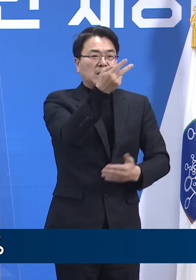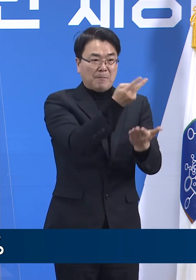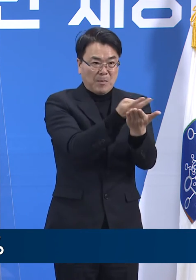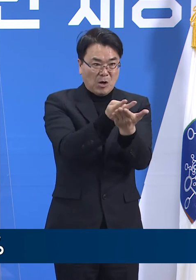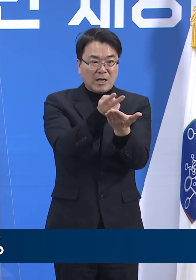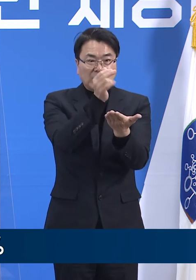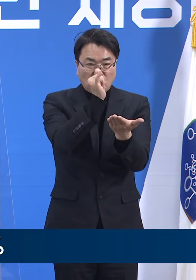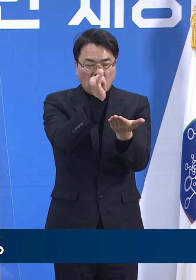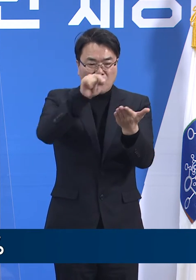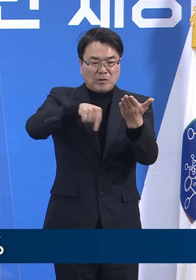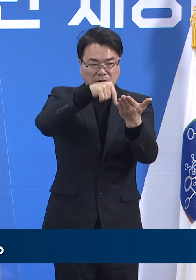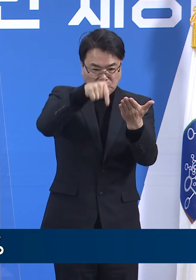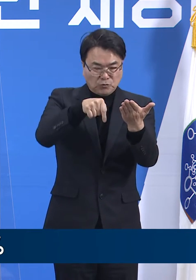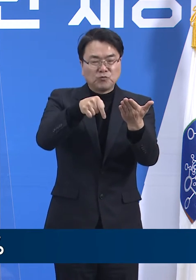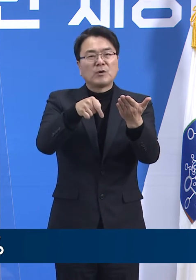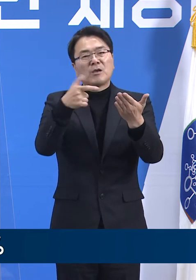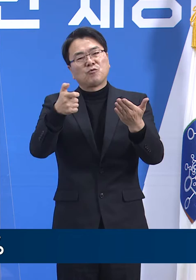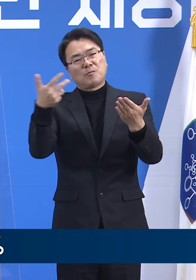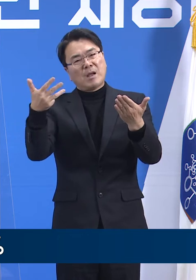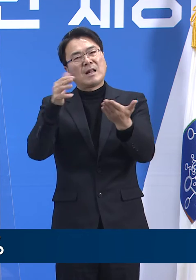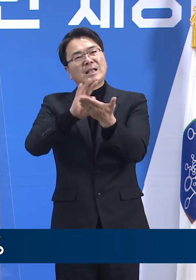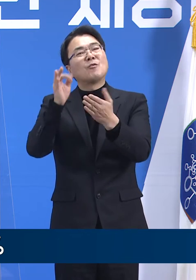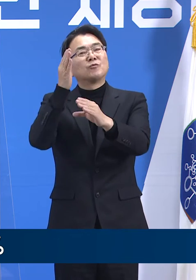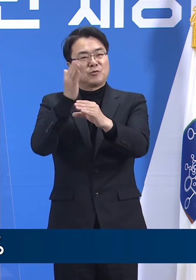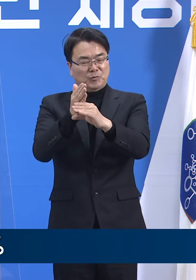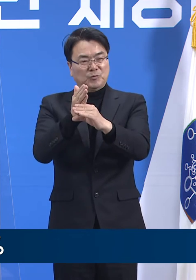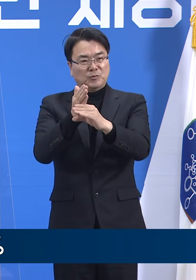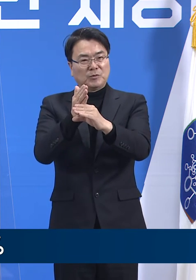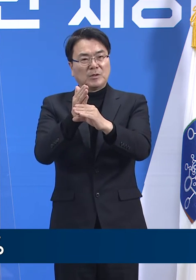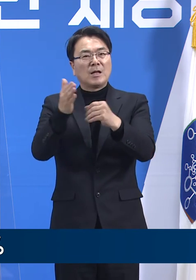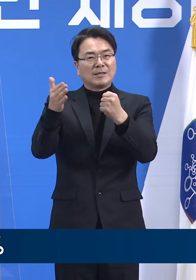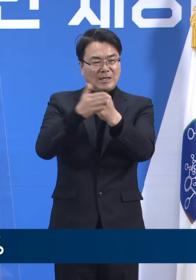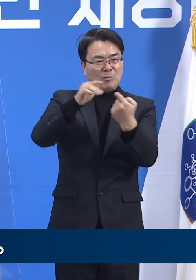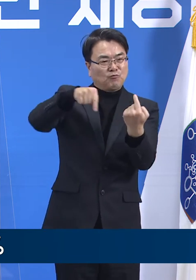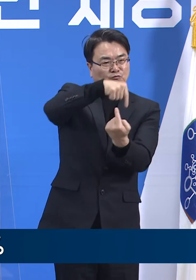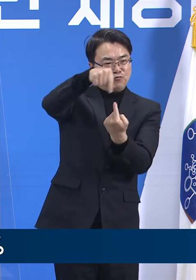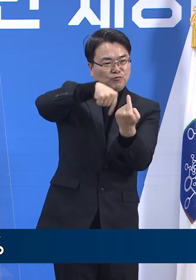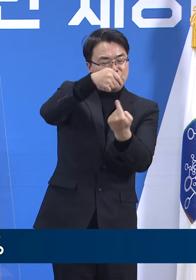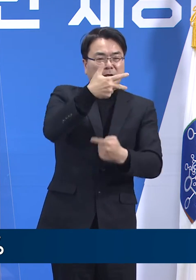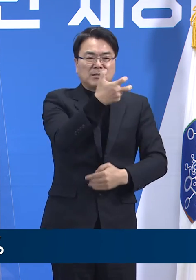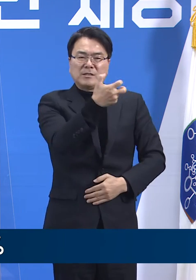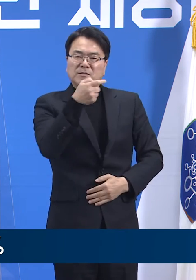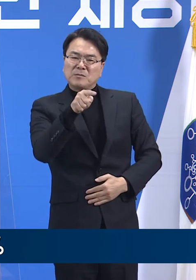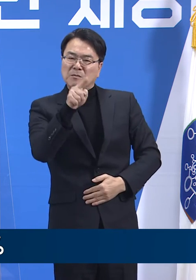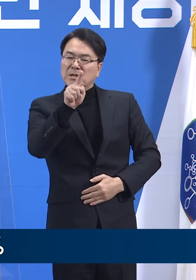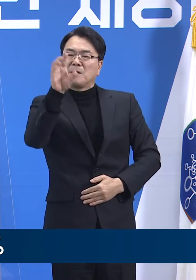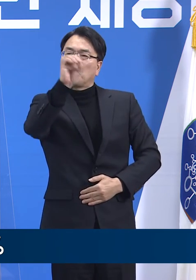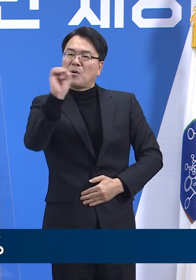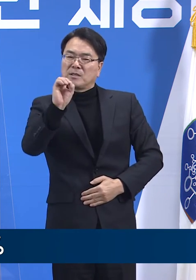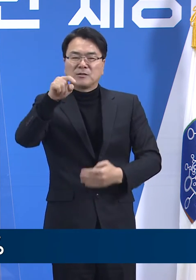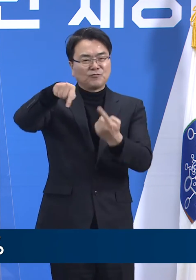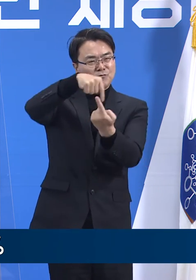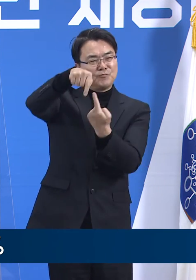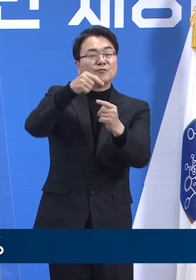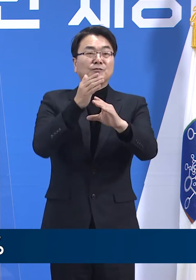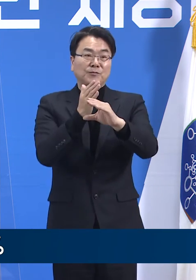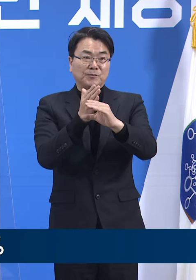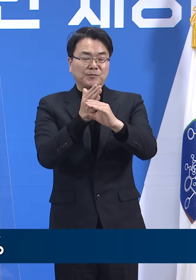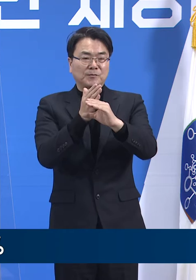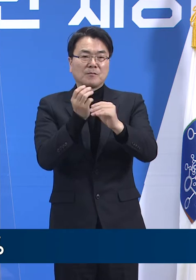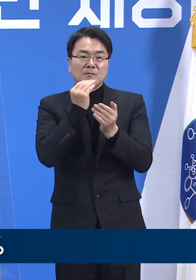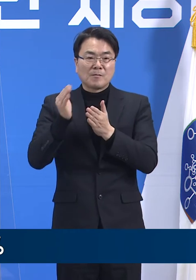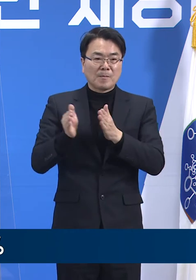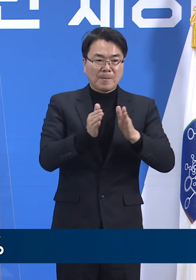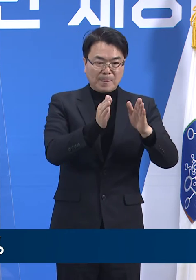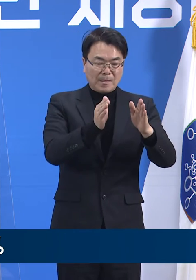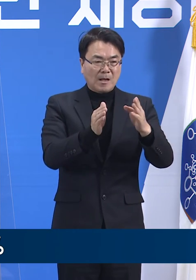68개를 사용 중이며 현재 가동률은 70.1%입니다. 경기도